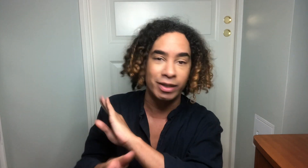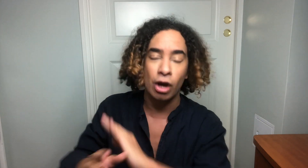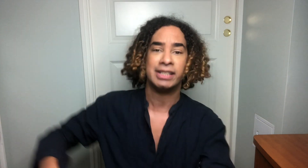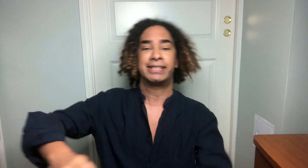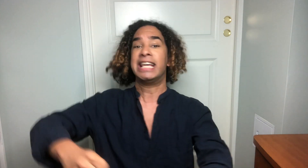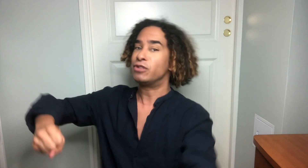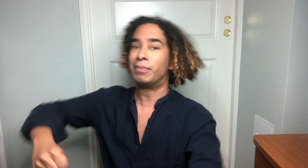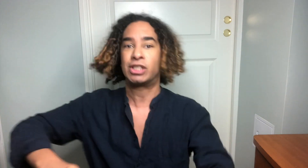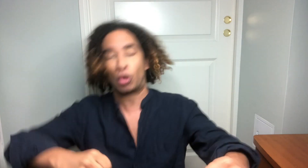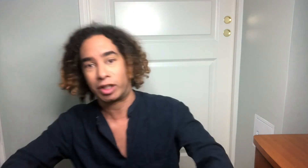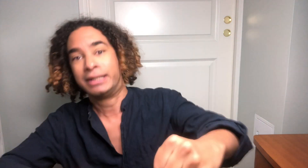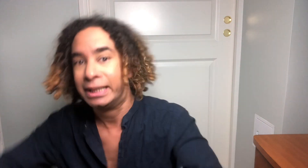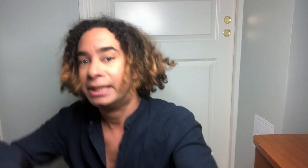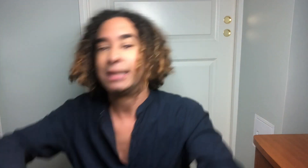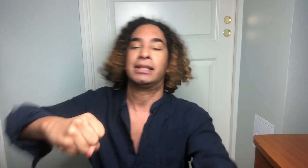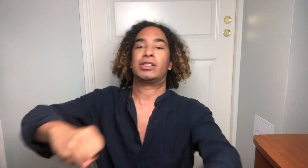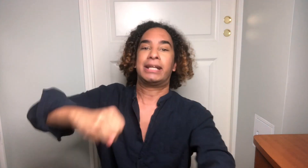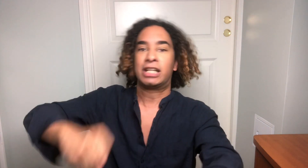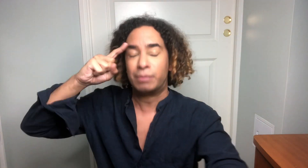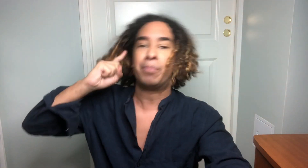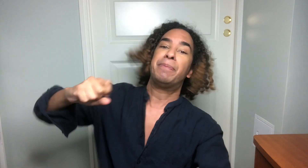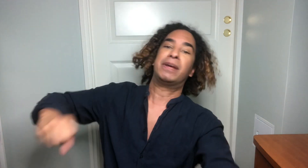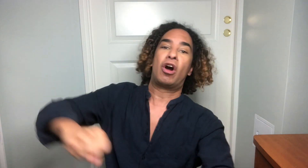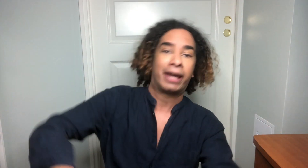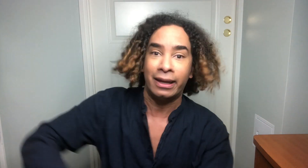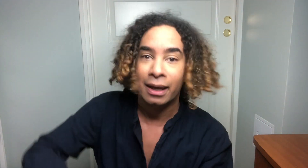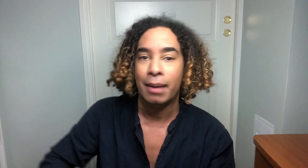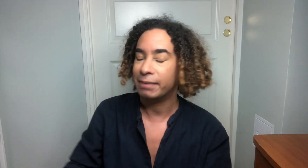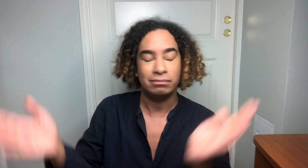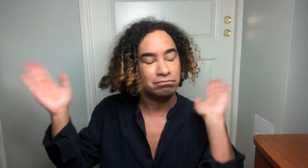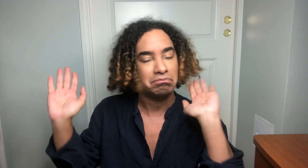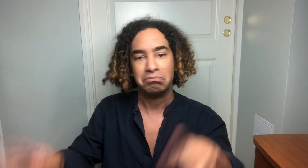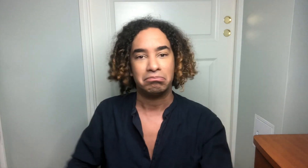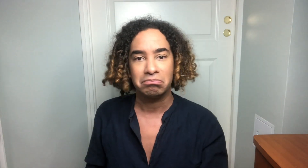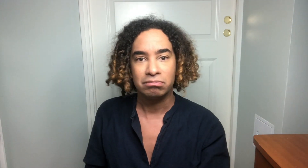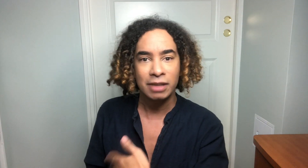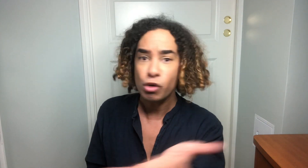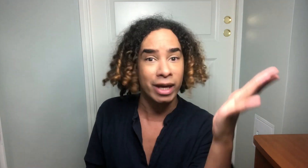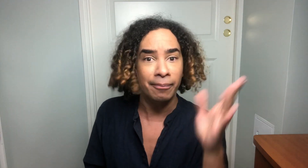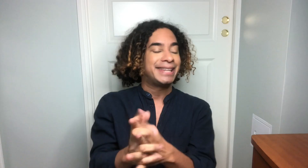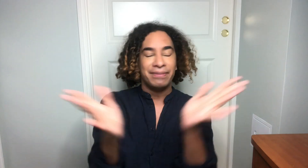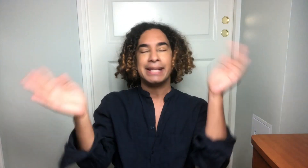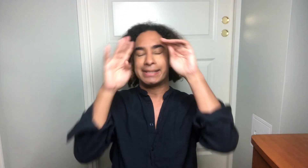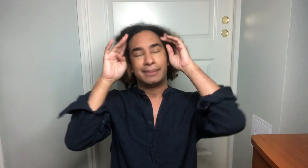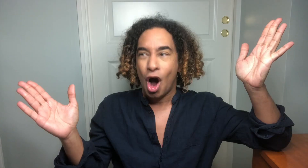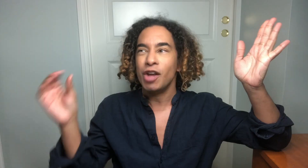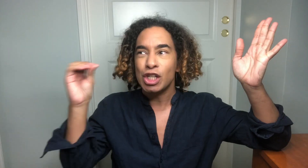er stiv som en stokk. Altså, det skjer som en sånn pepperkake. Men det funker. Dennis, han har